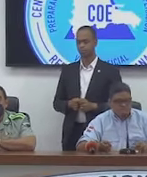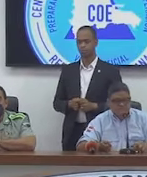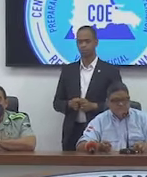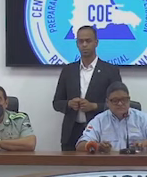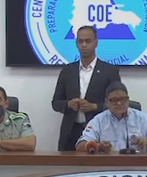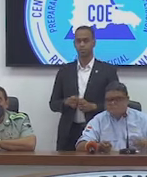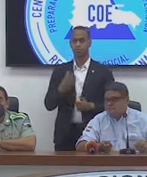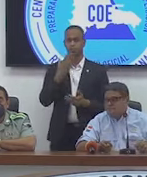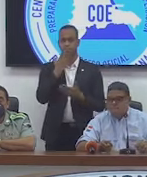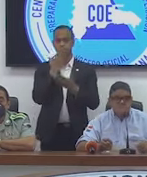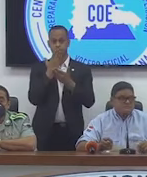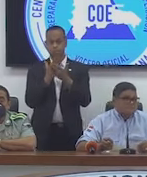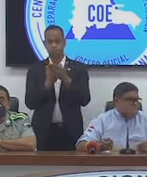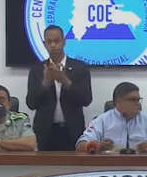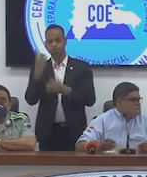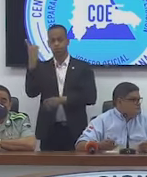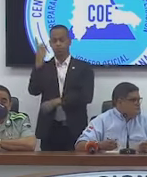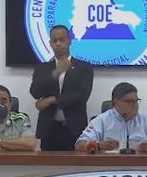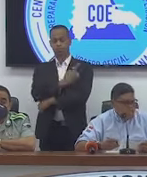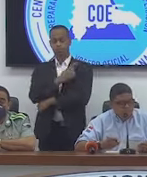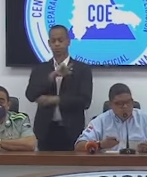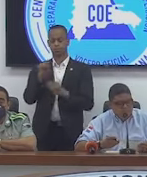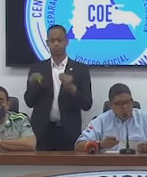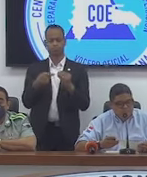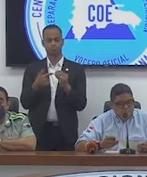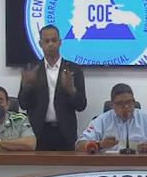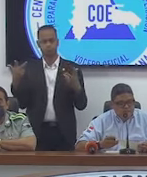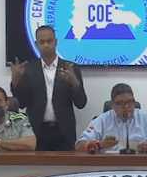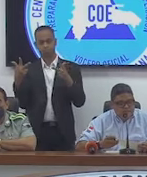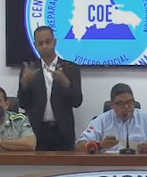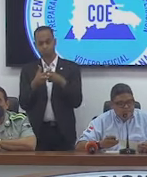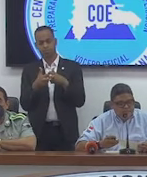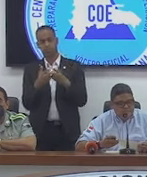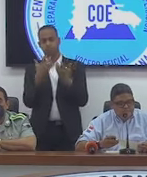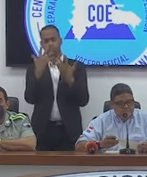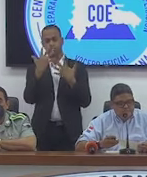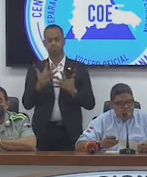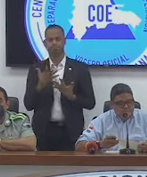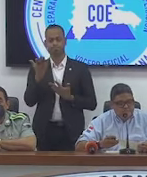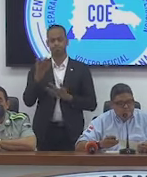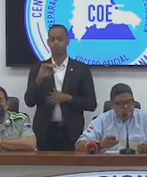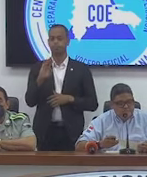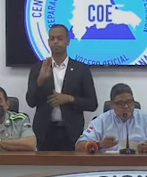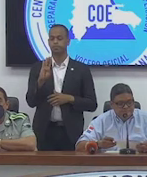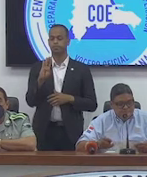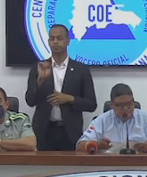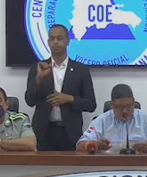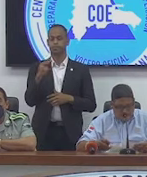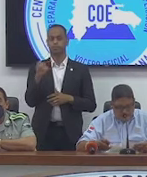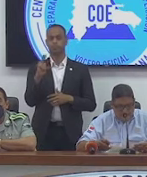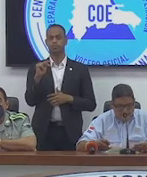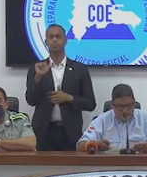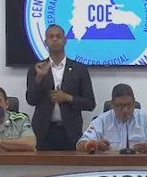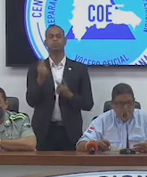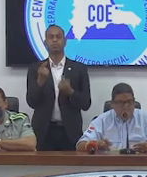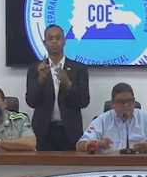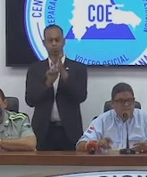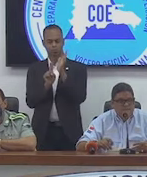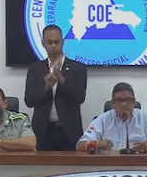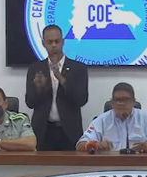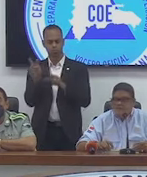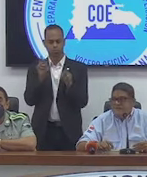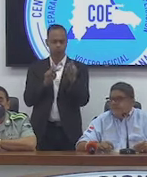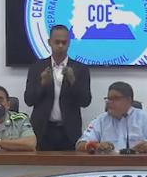Sí, muy buenos días. Con relación al accidente, al lamentable accidente en Barahona, se está haciendo el levantamiento